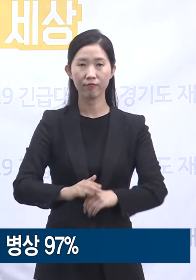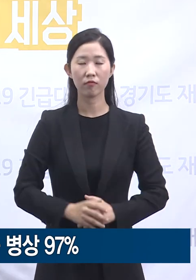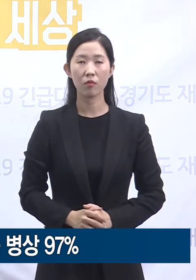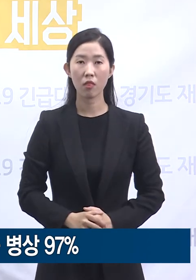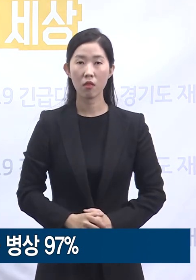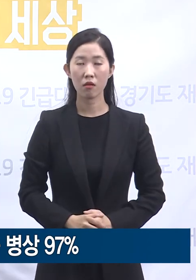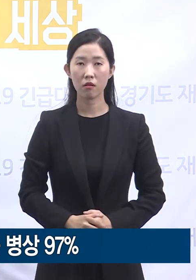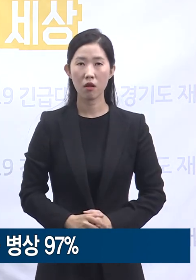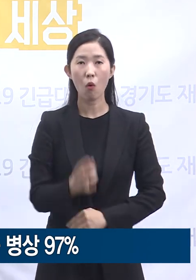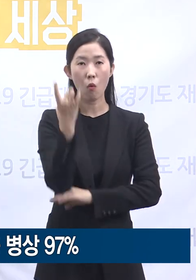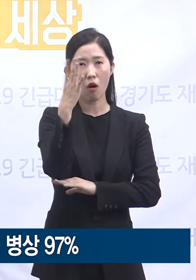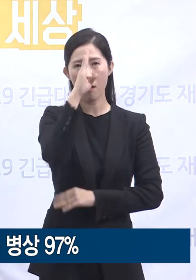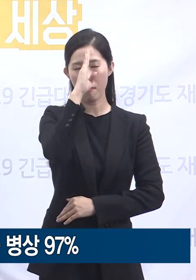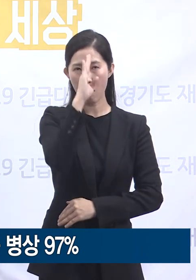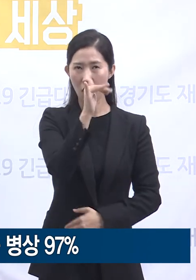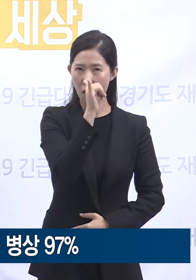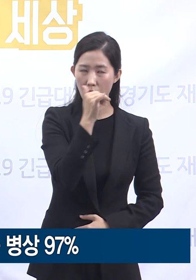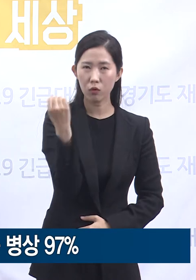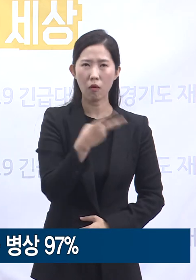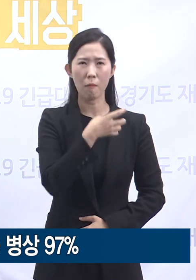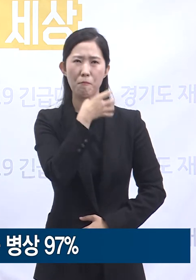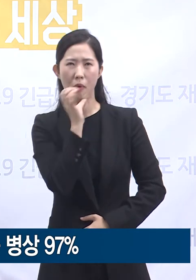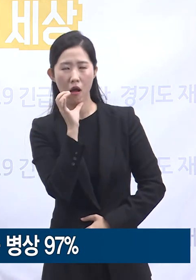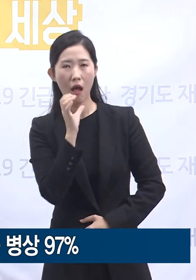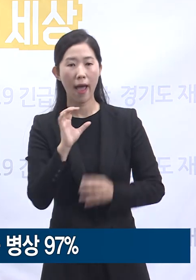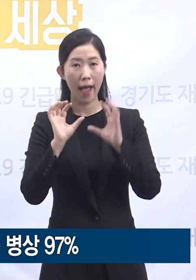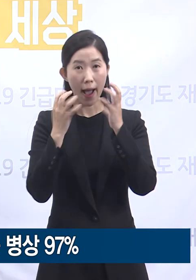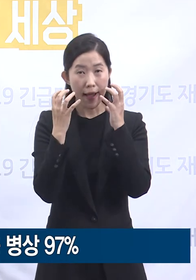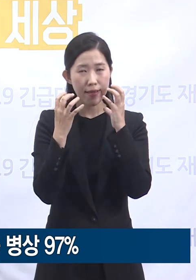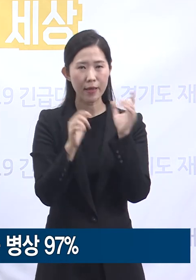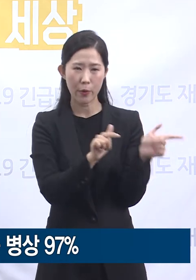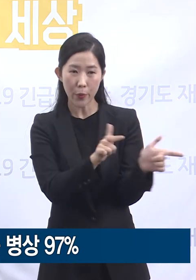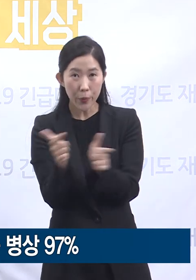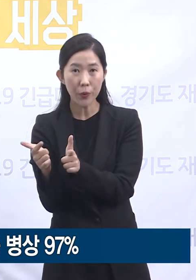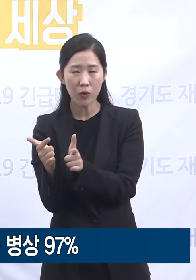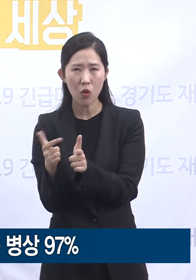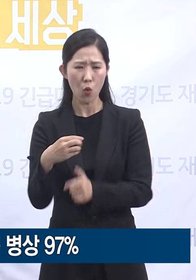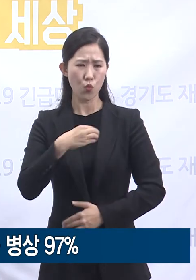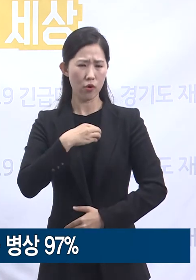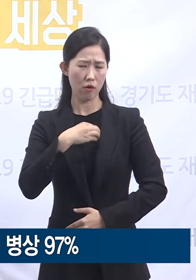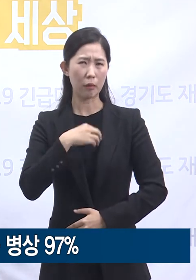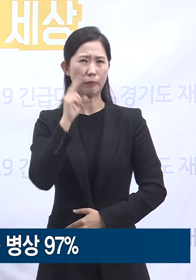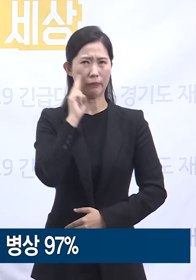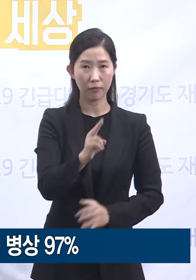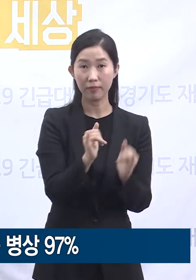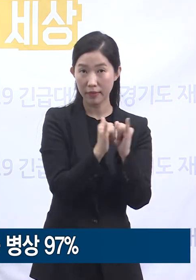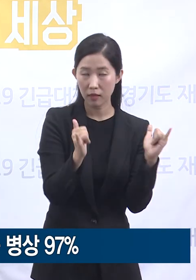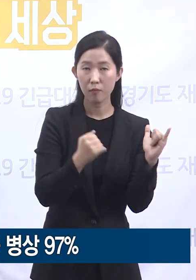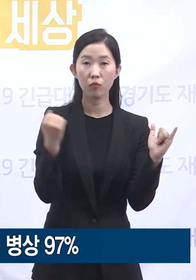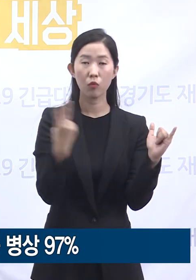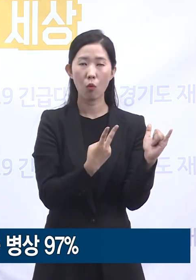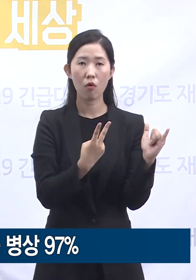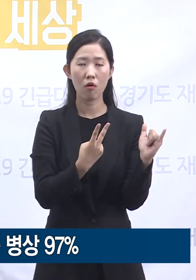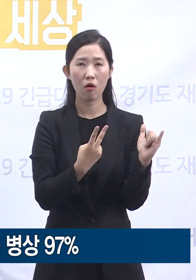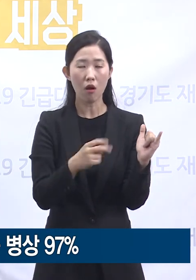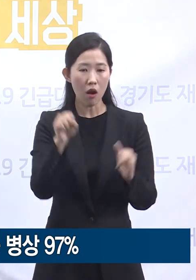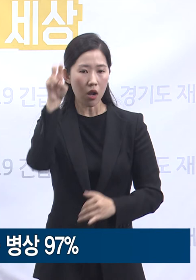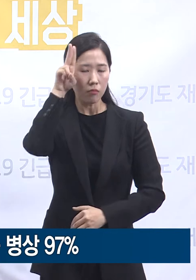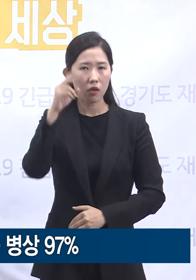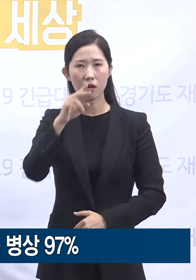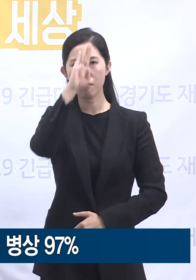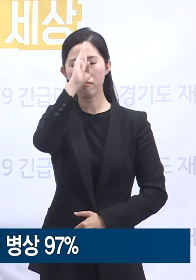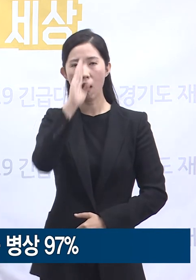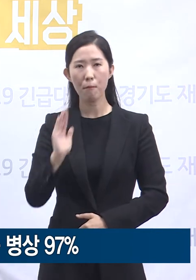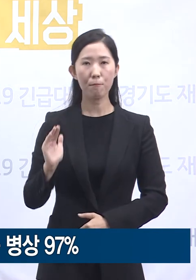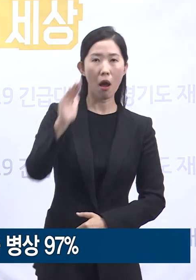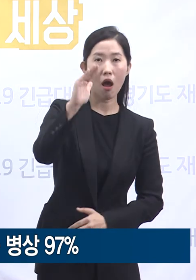초고령자, 영유아 등 위험군에 해당하는 사람들 그리고 급성기 증상이